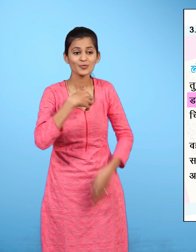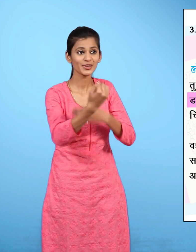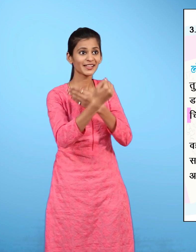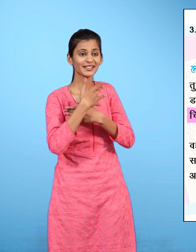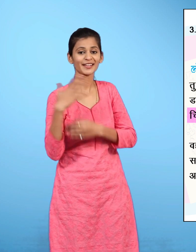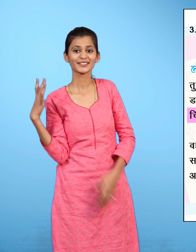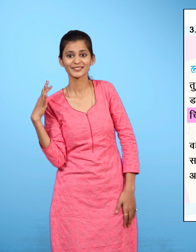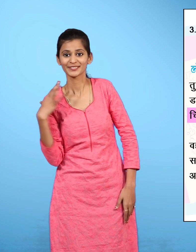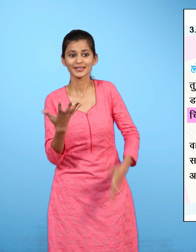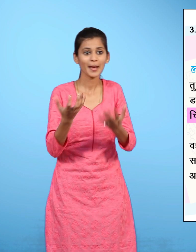अपनी चिठीयों का